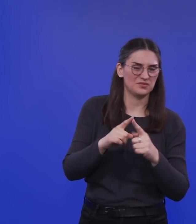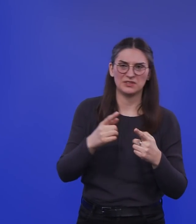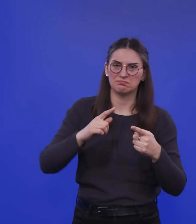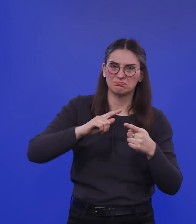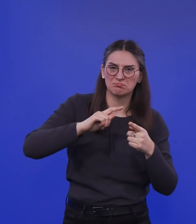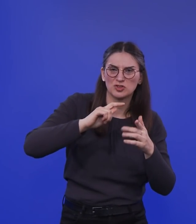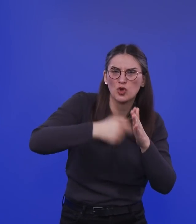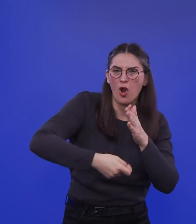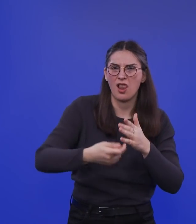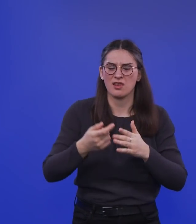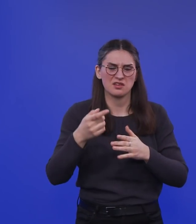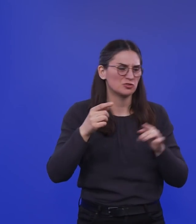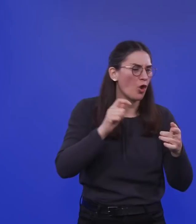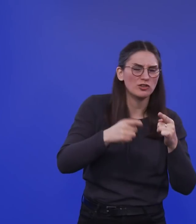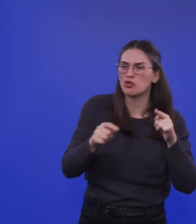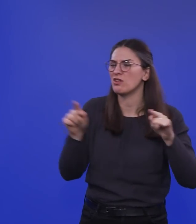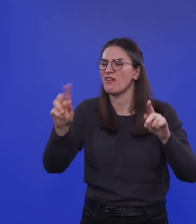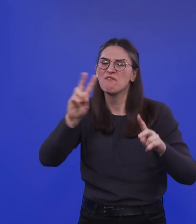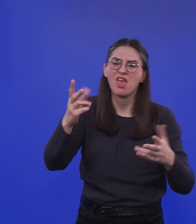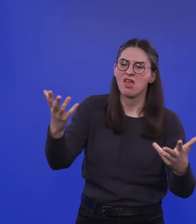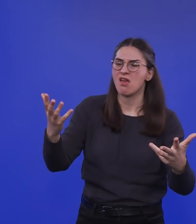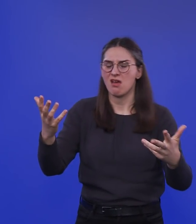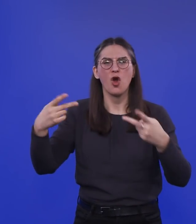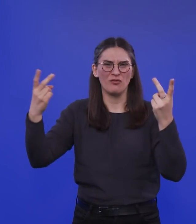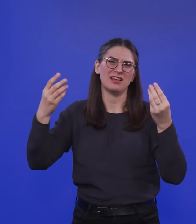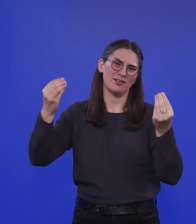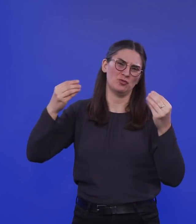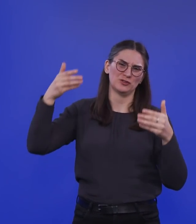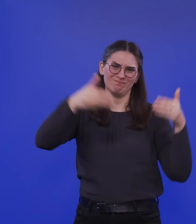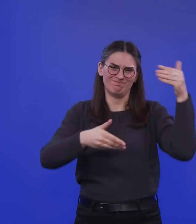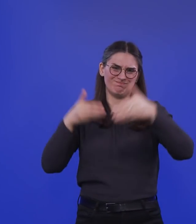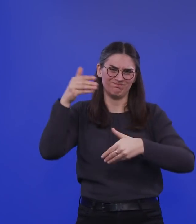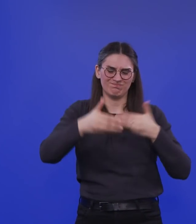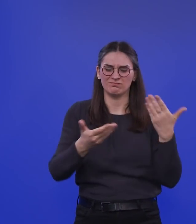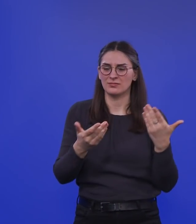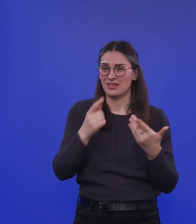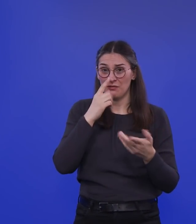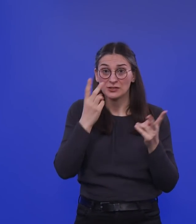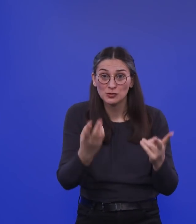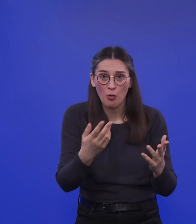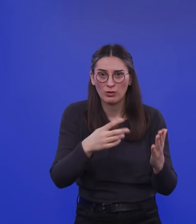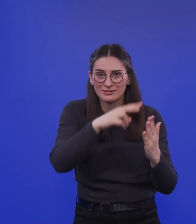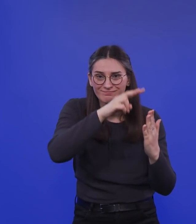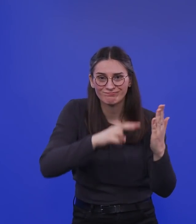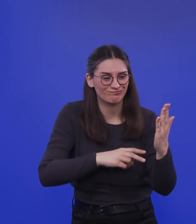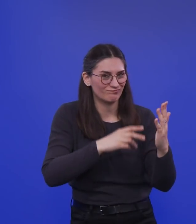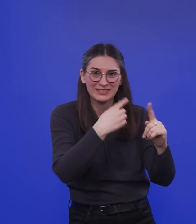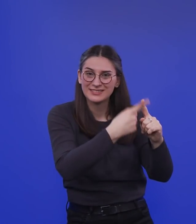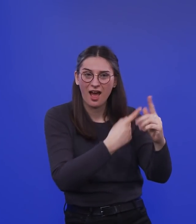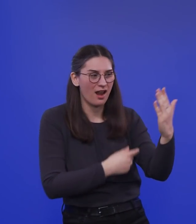schuldzuweisende Diskussion in der Öffentlichkeit. Und wenn man diese Zahlen jetzt sieht, die hier möglich werden, muss man schon